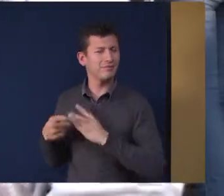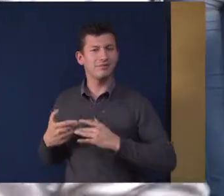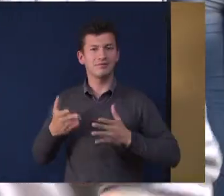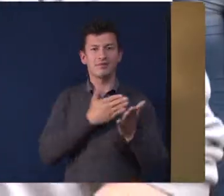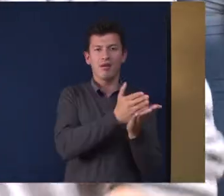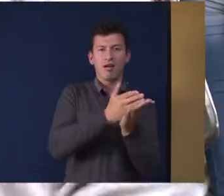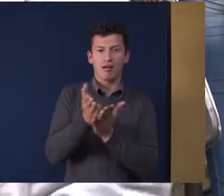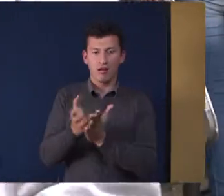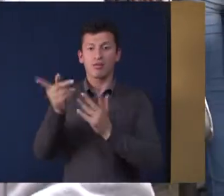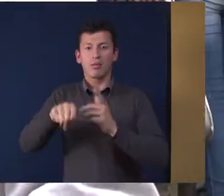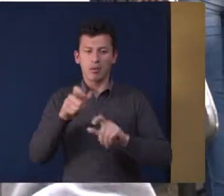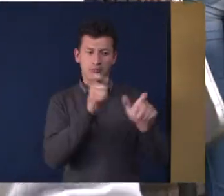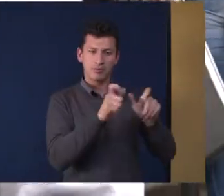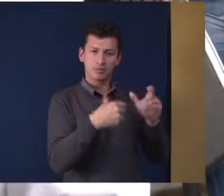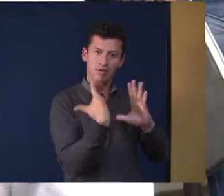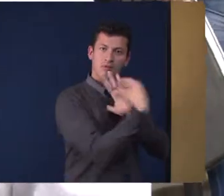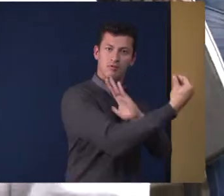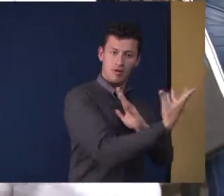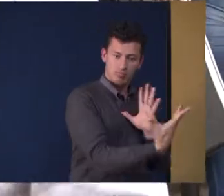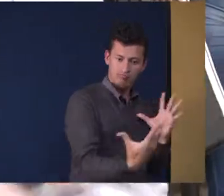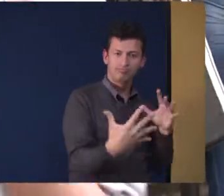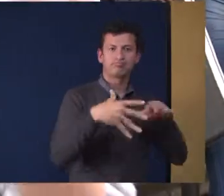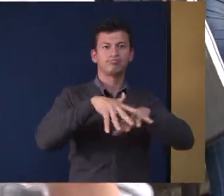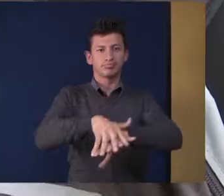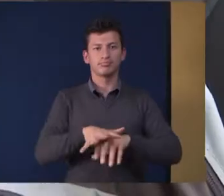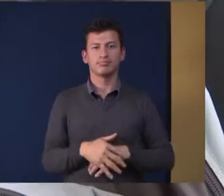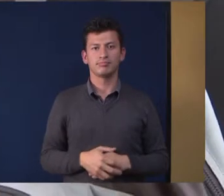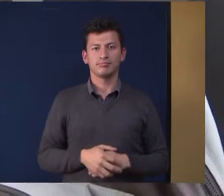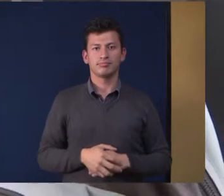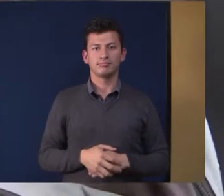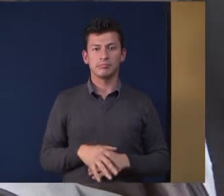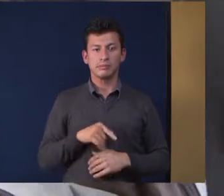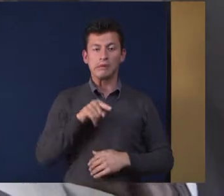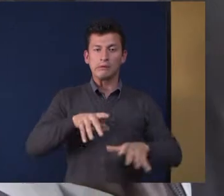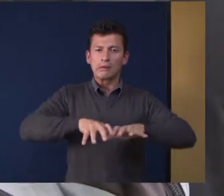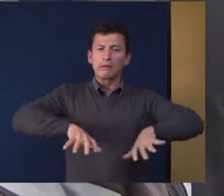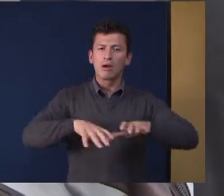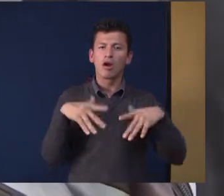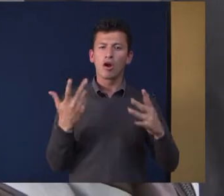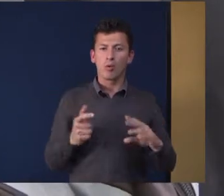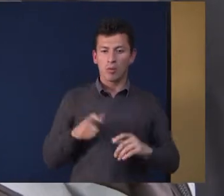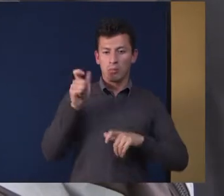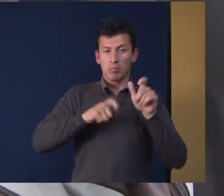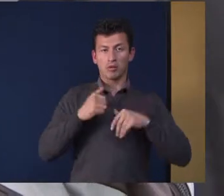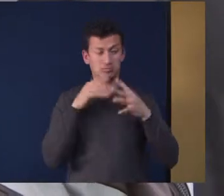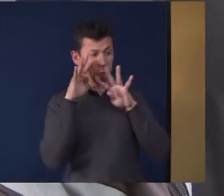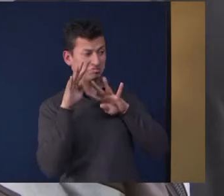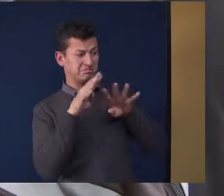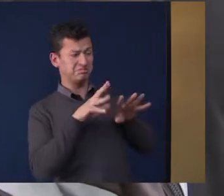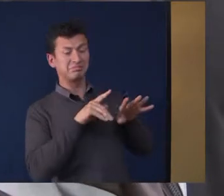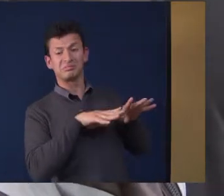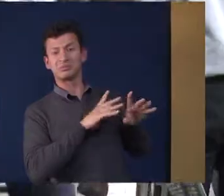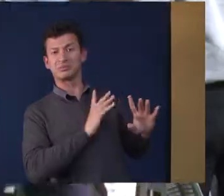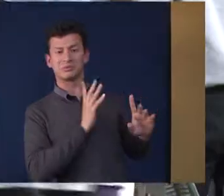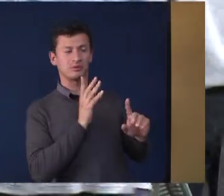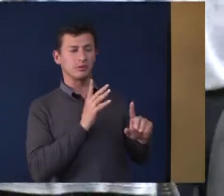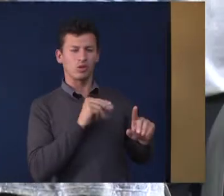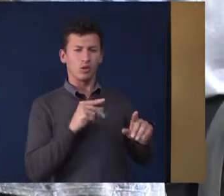actividad que busca cambiar la mirada que tiene la sociedad de la universidad pedagógica Es un espacio donde nos estamos